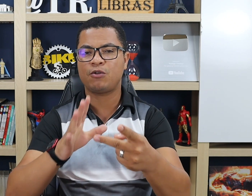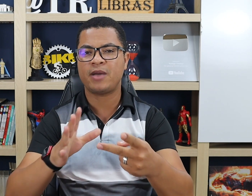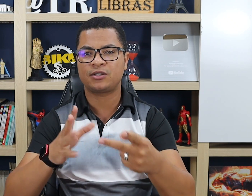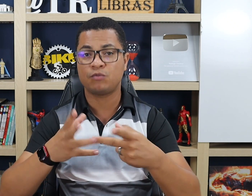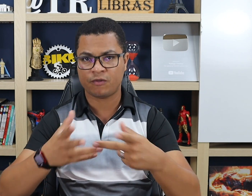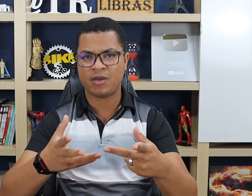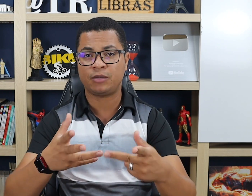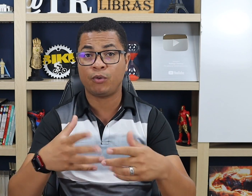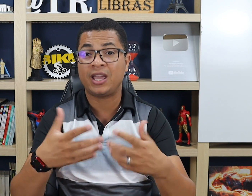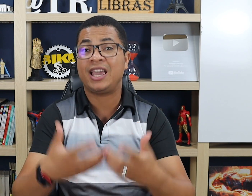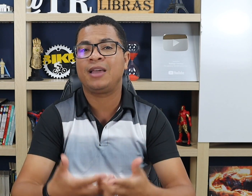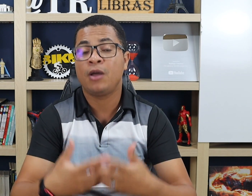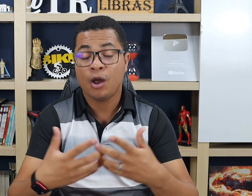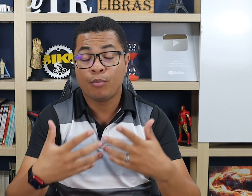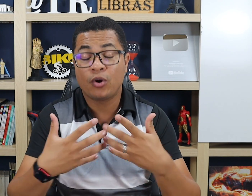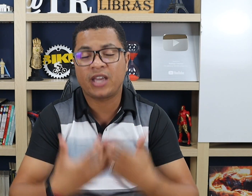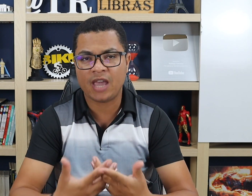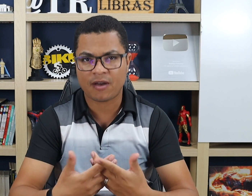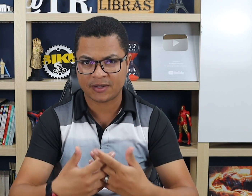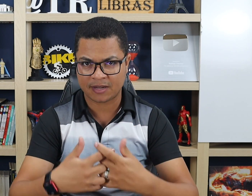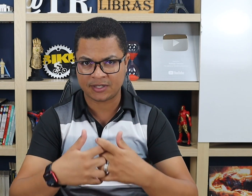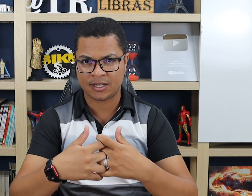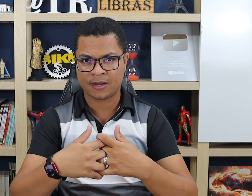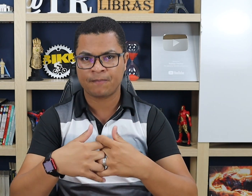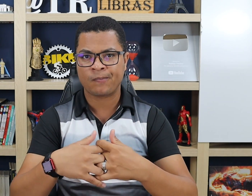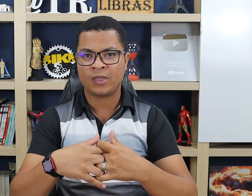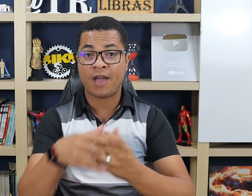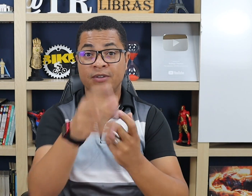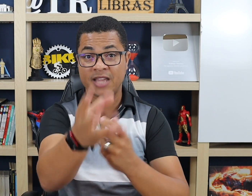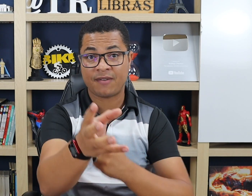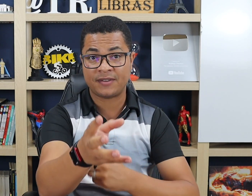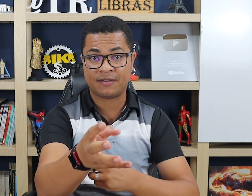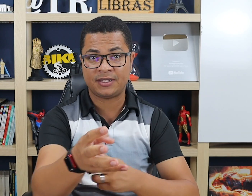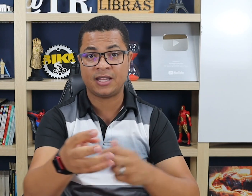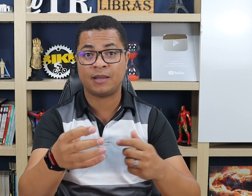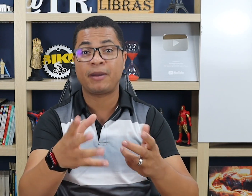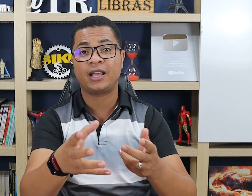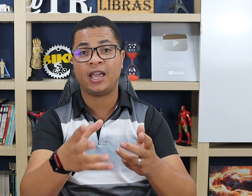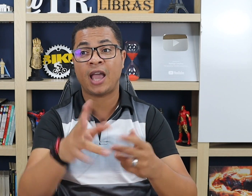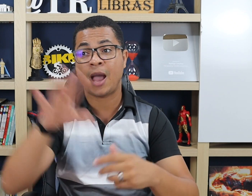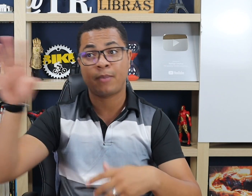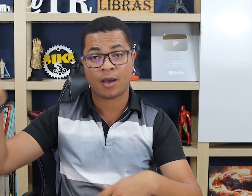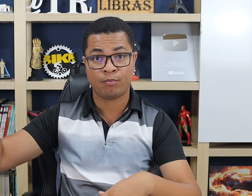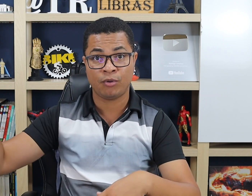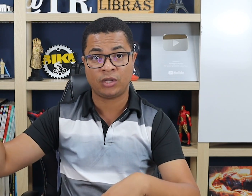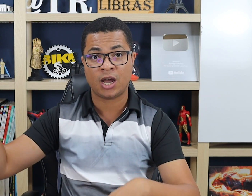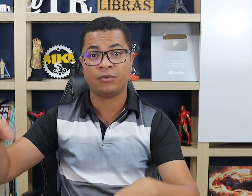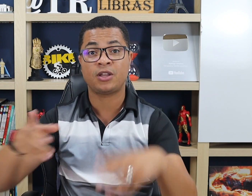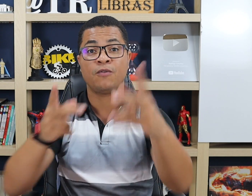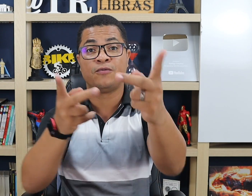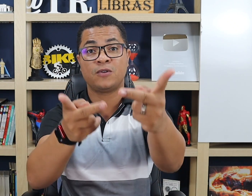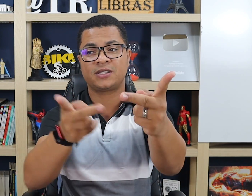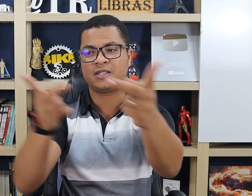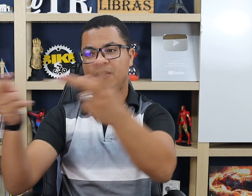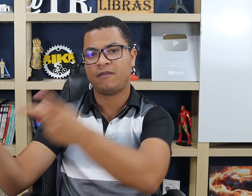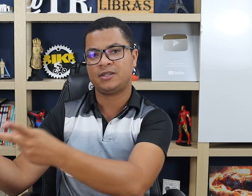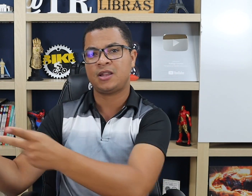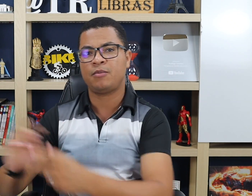começa um movimento por quem vai fazer visita. É você que vai fazer visita? Para quem? Ah, para Beltrano? Então, você vai visitar